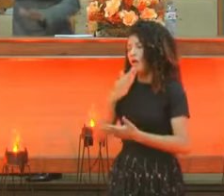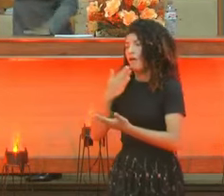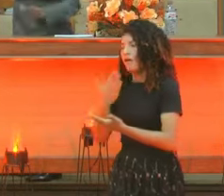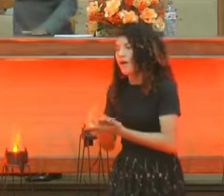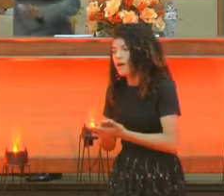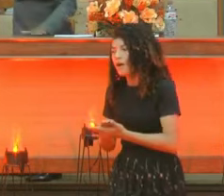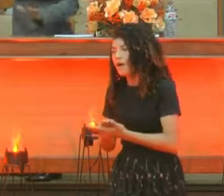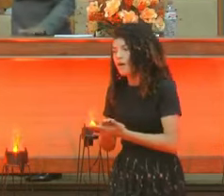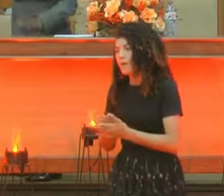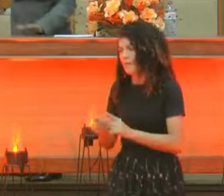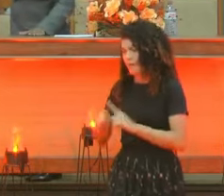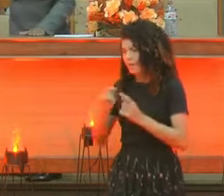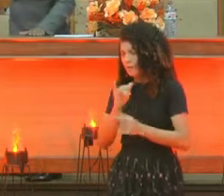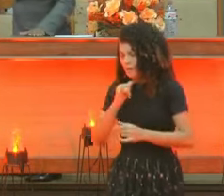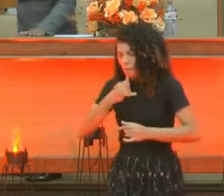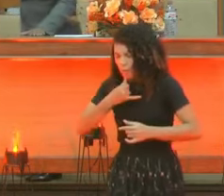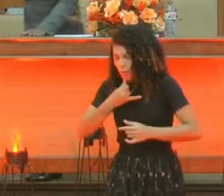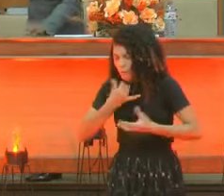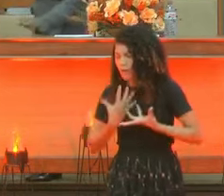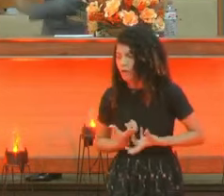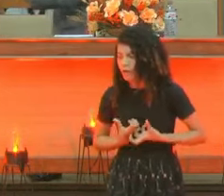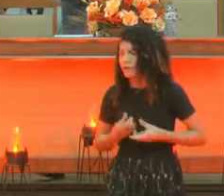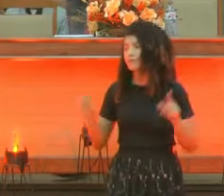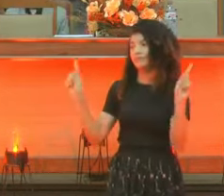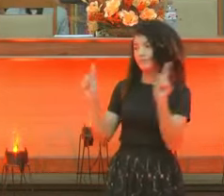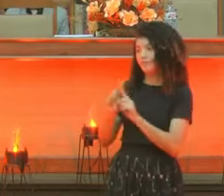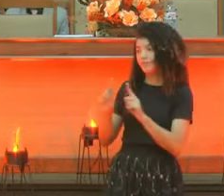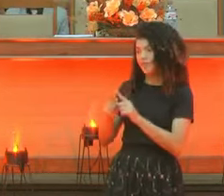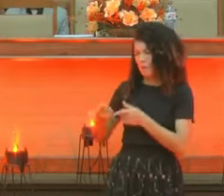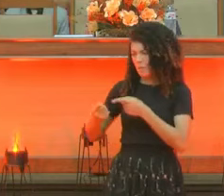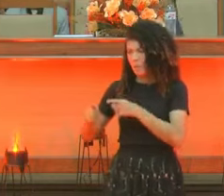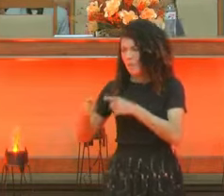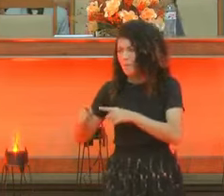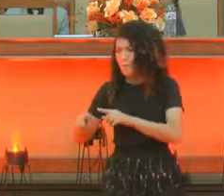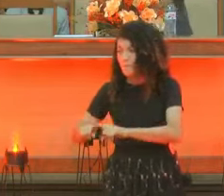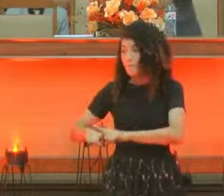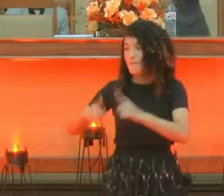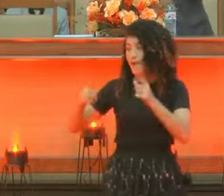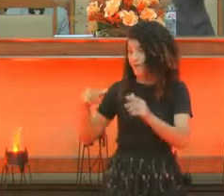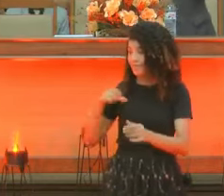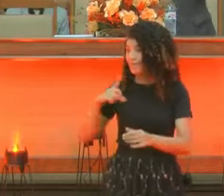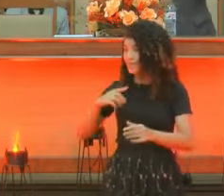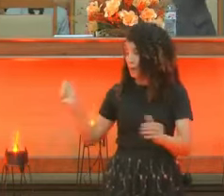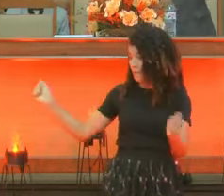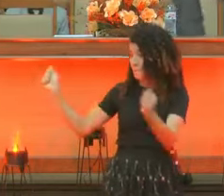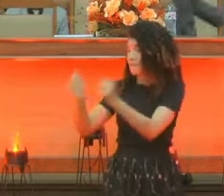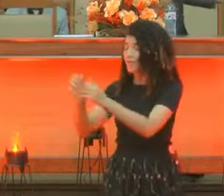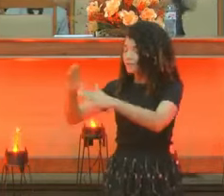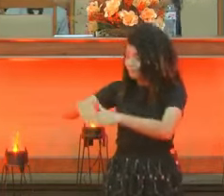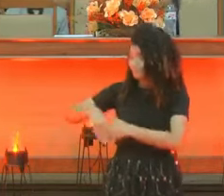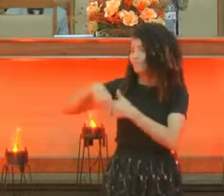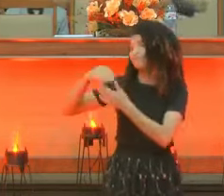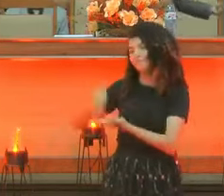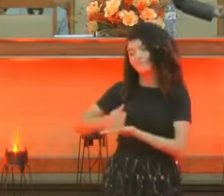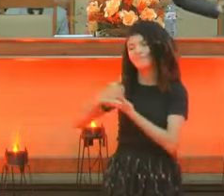você não está desanimado. Perseguido. Mas tu tem alguém que te apara, rapaz.